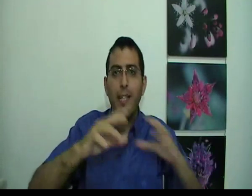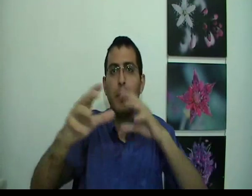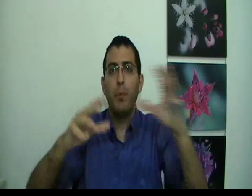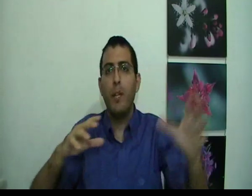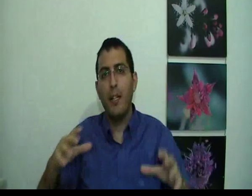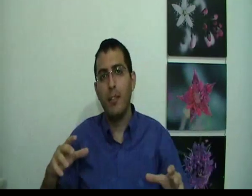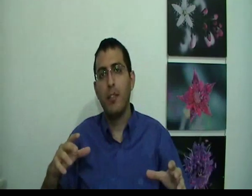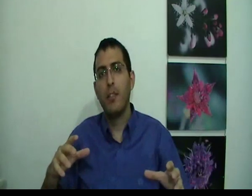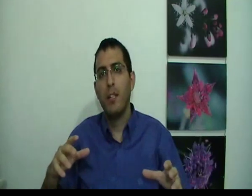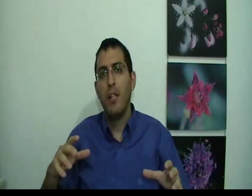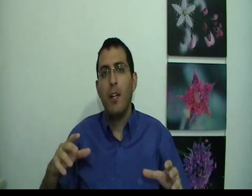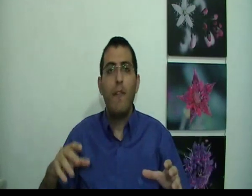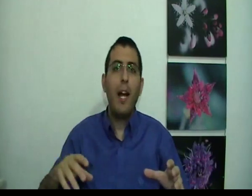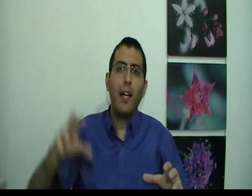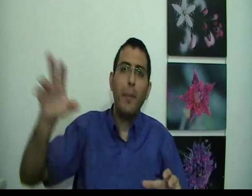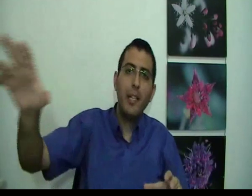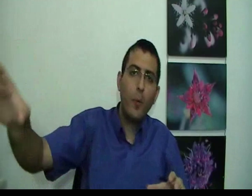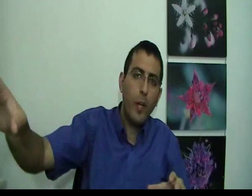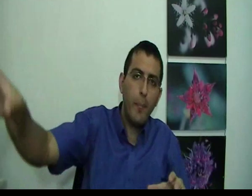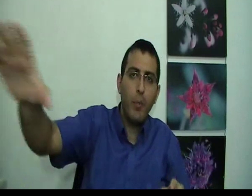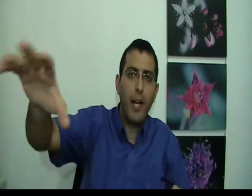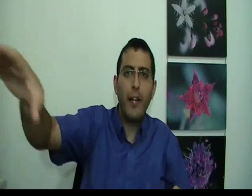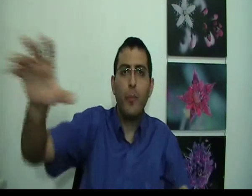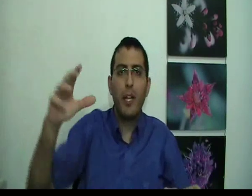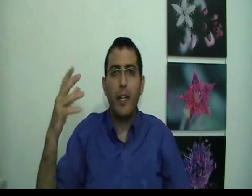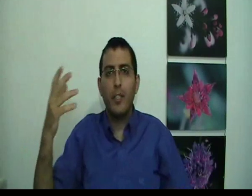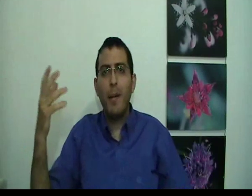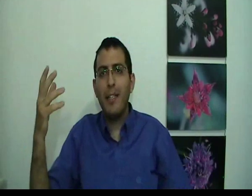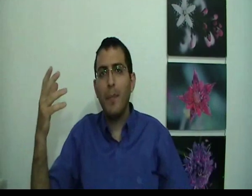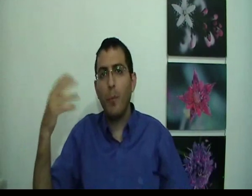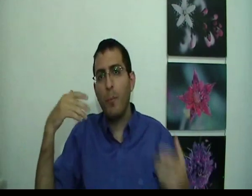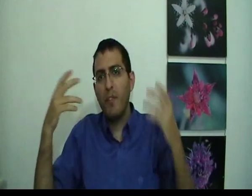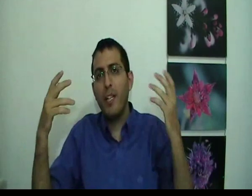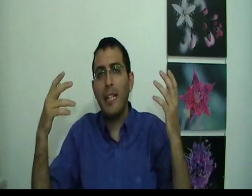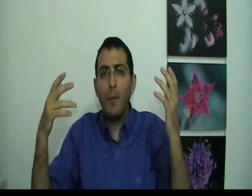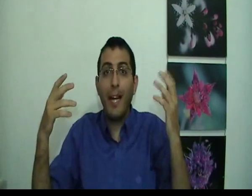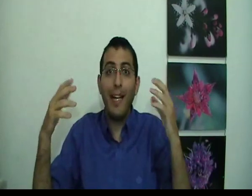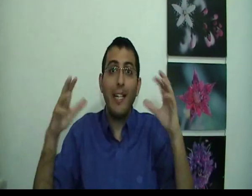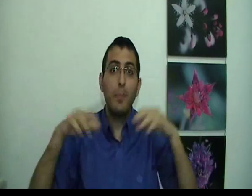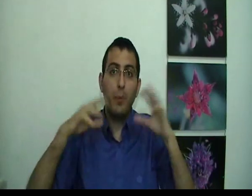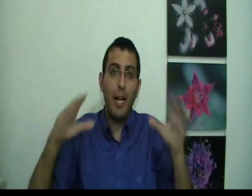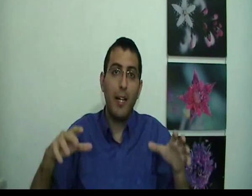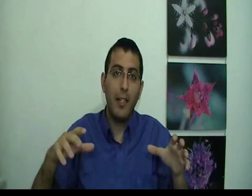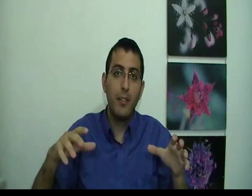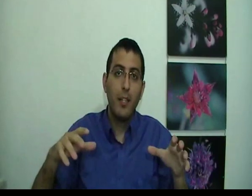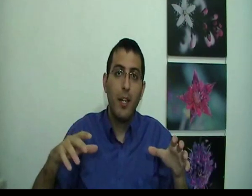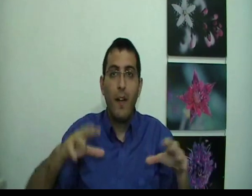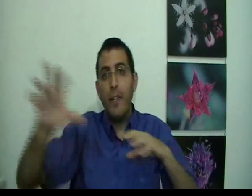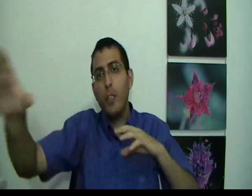איזה פעולה ואחר כך בן אדם רואה פעולה אחרת שמתרחשת מה האדם מבין? האדם אומר רגע יש פעולה אחת ויש עוד